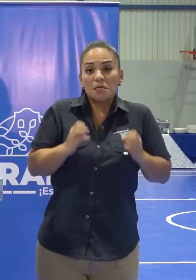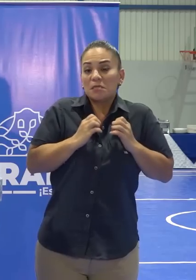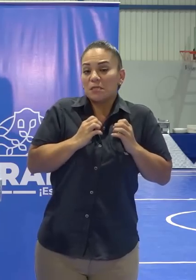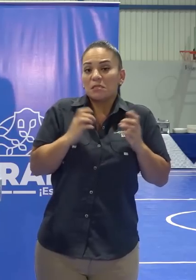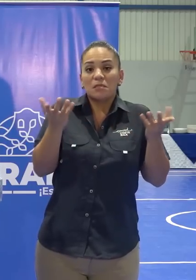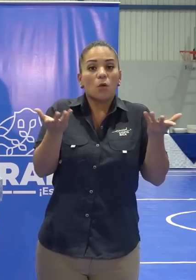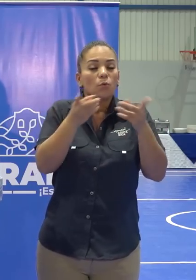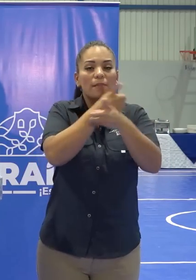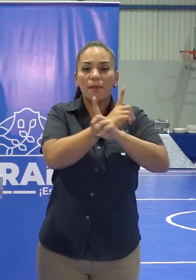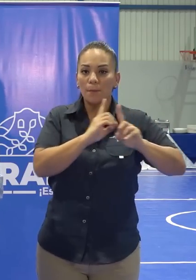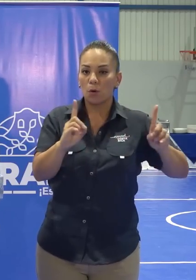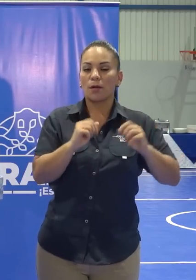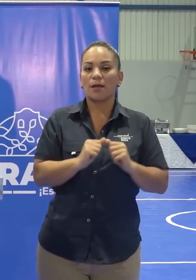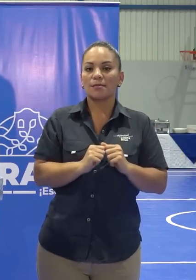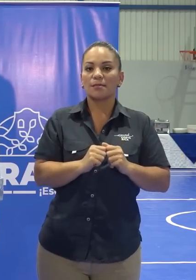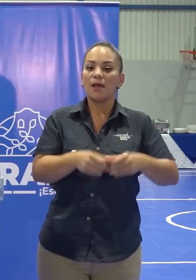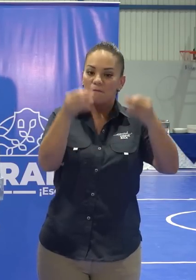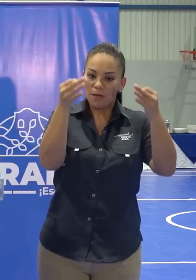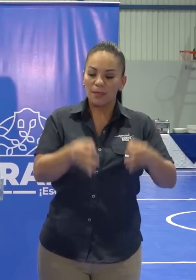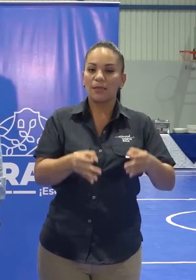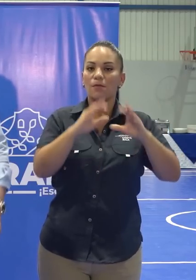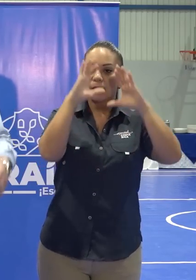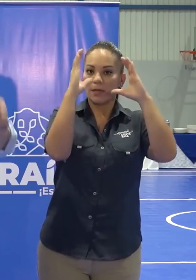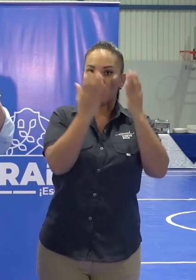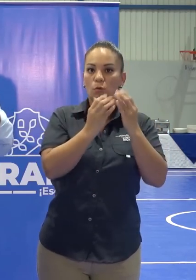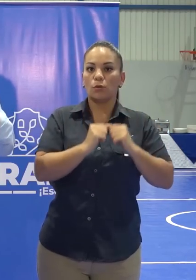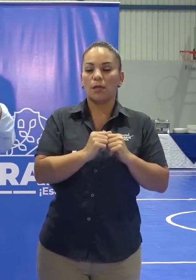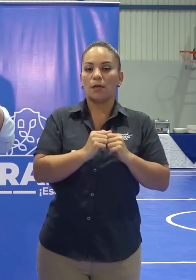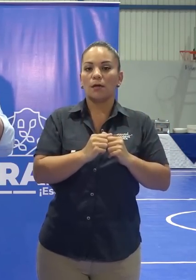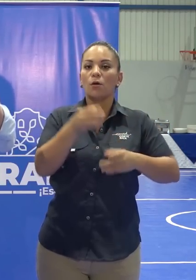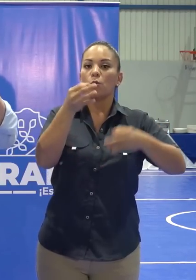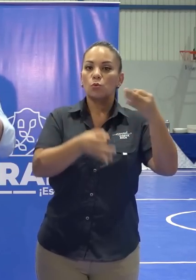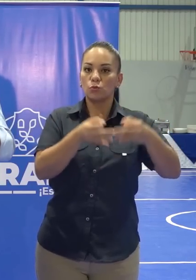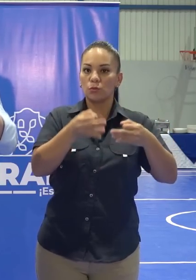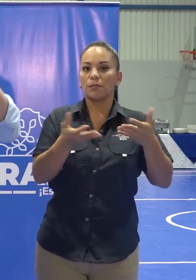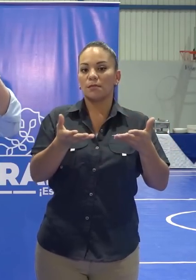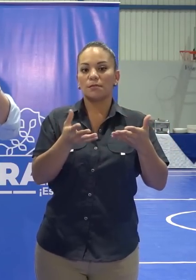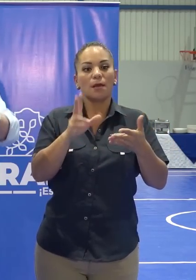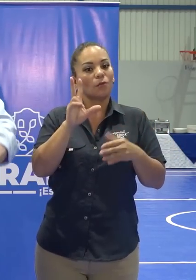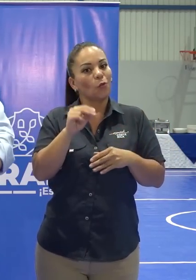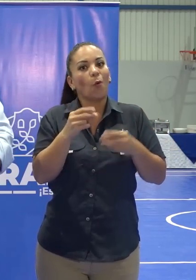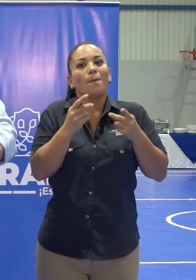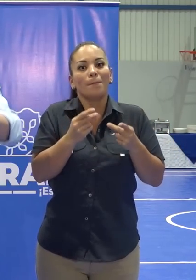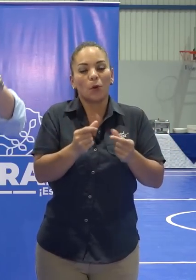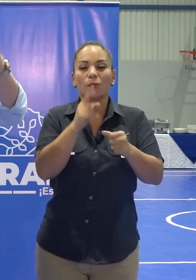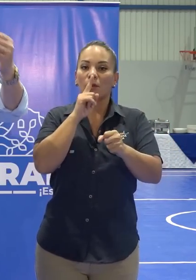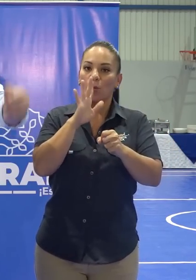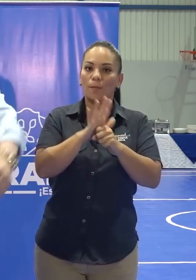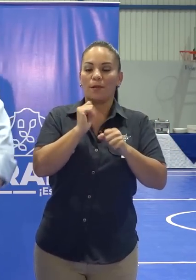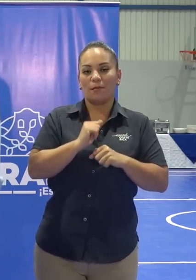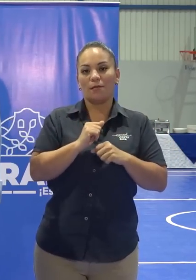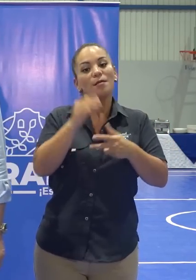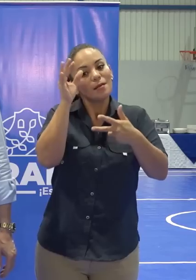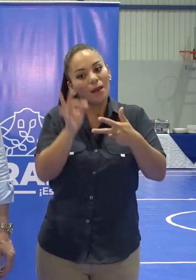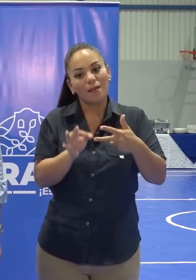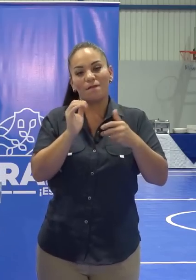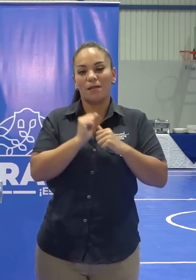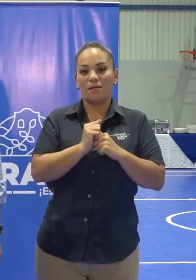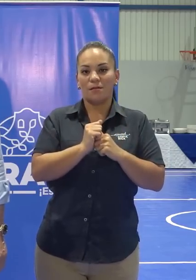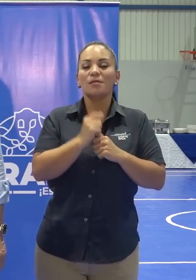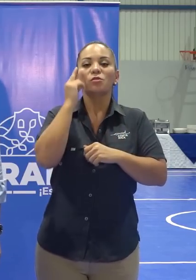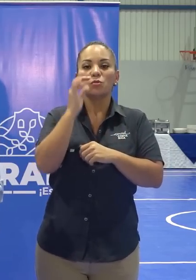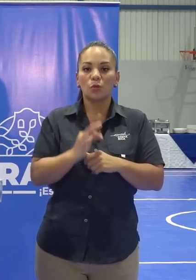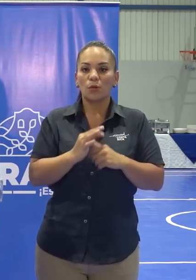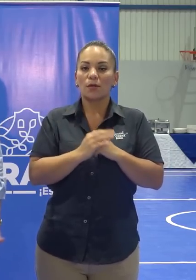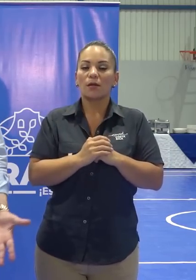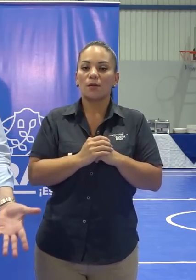democracia efectiva en el mundo donde la justicia no sea pronta y cumplida y creíble. Y yo creo